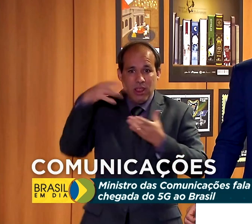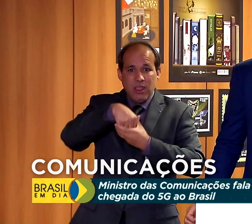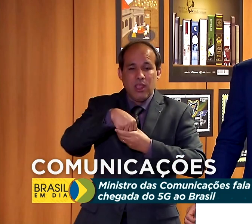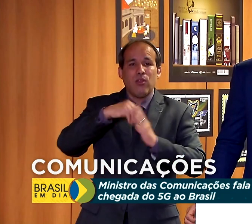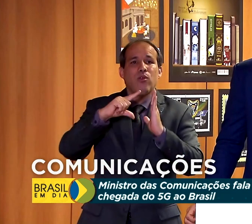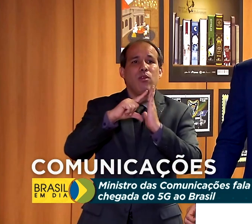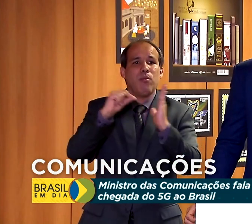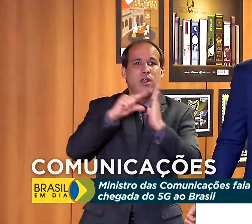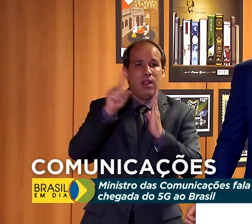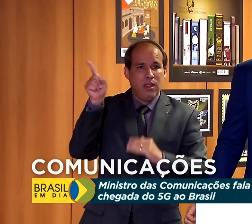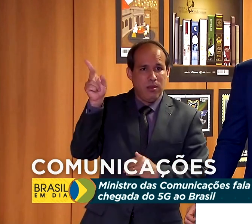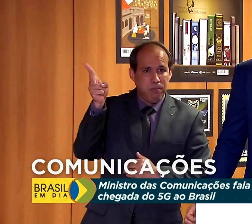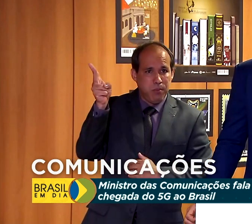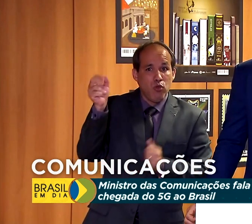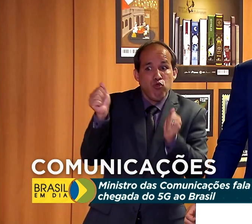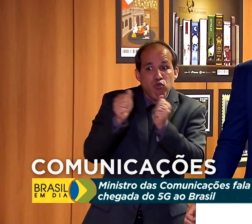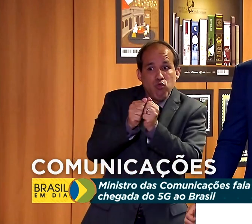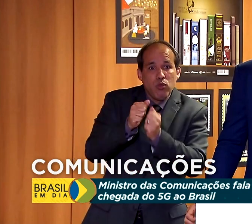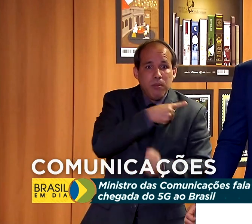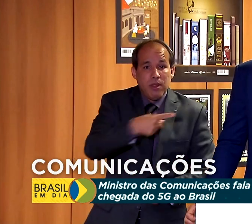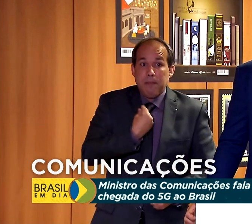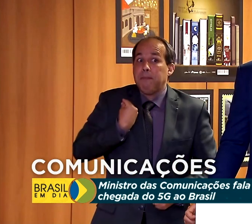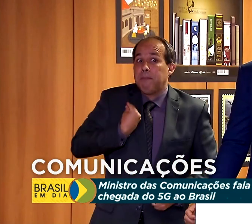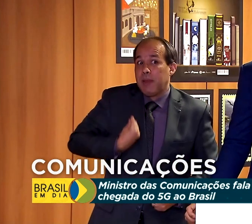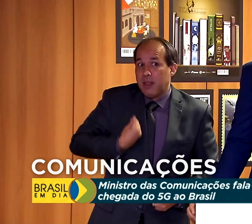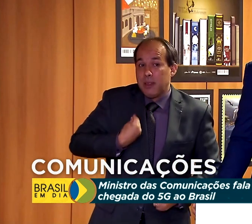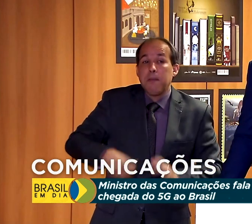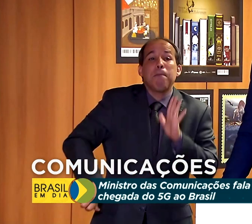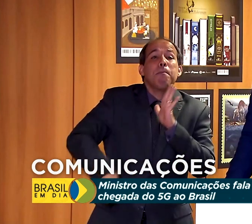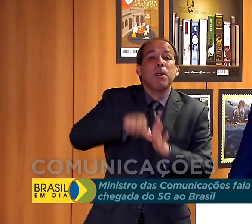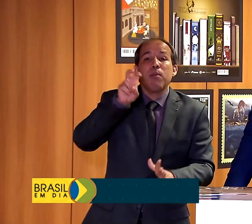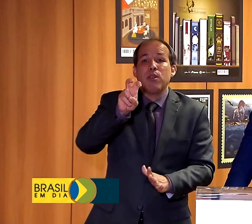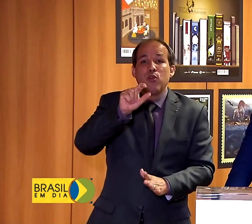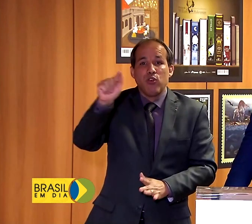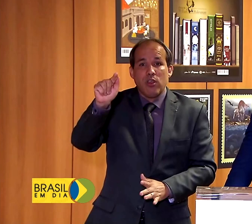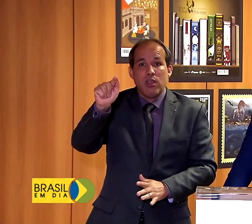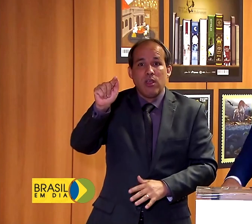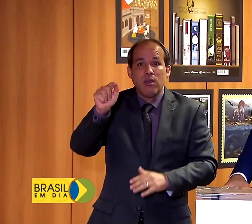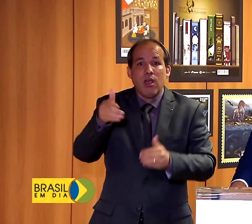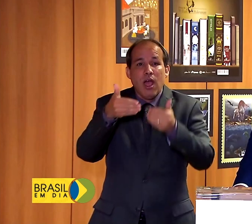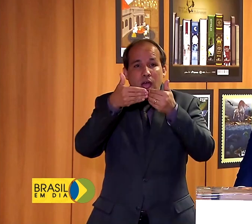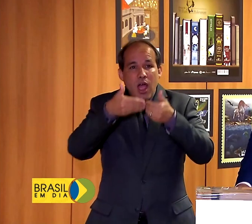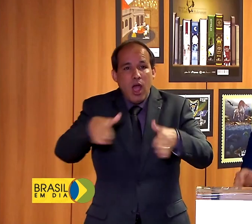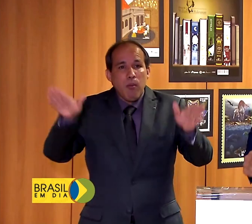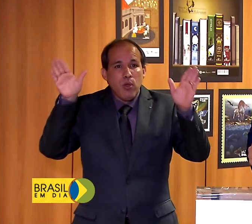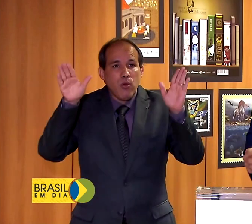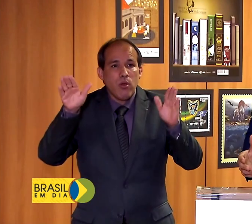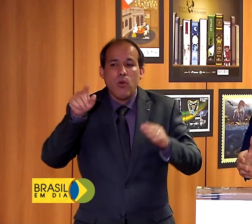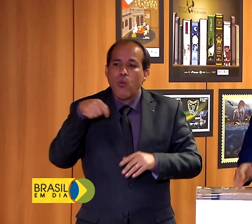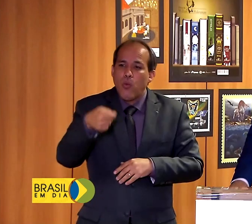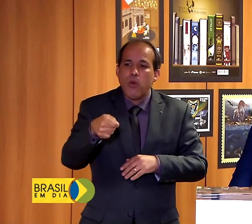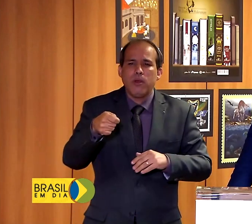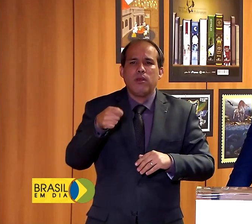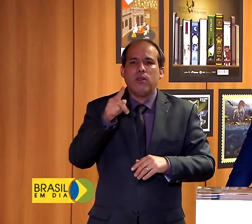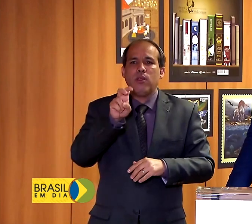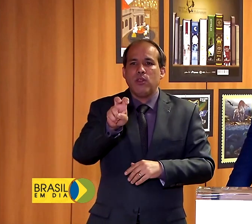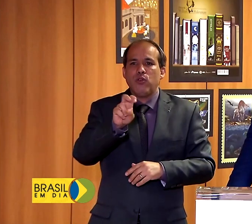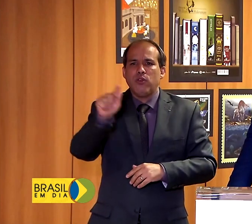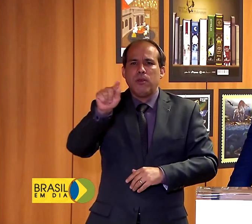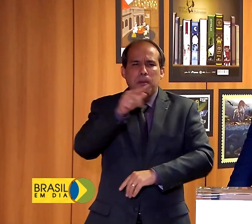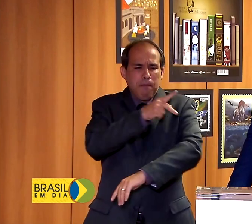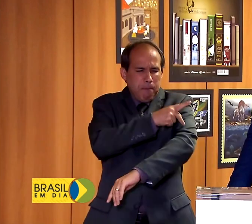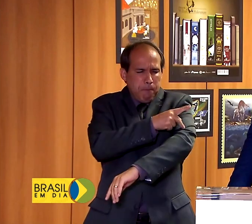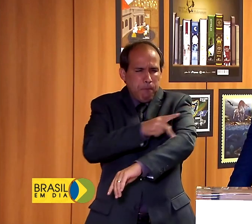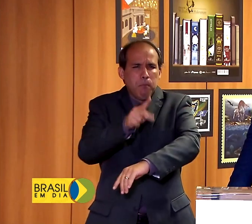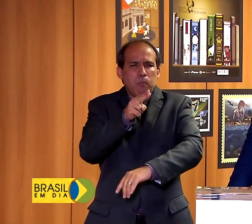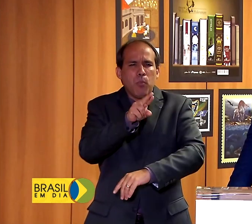com o presidente. Vai ser o primeiro 5G estandalone funcionando. O estandalone é o 5G puro, é